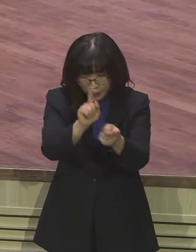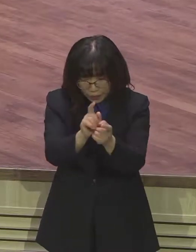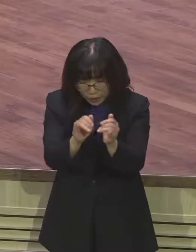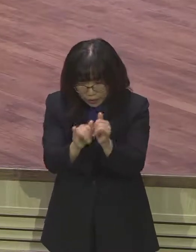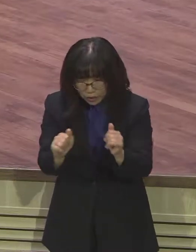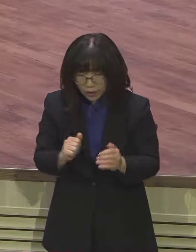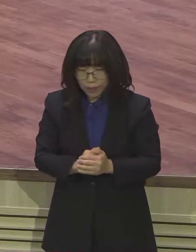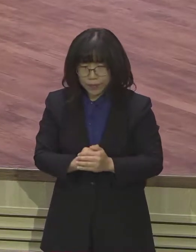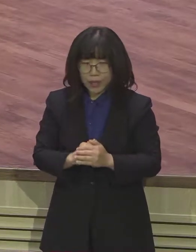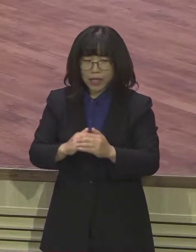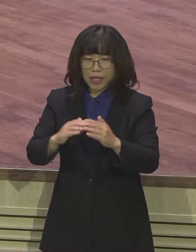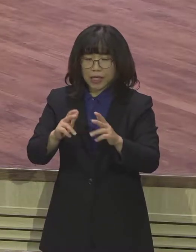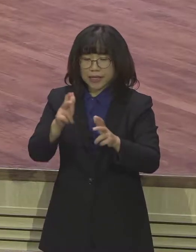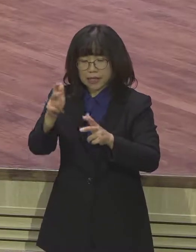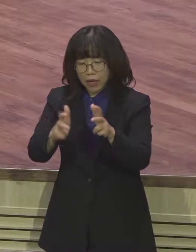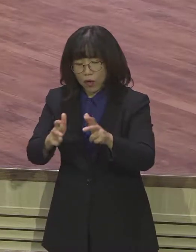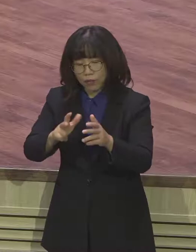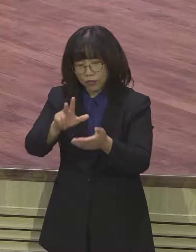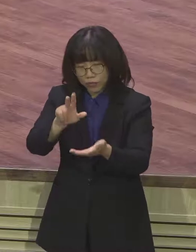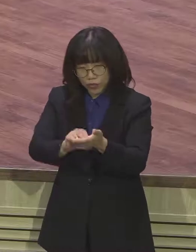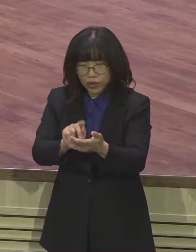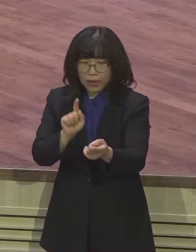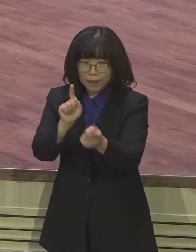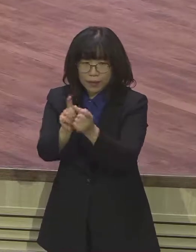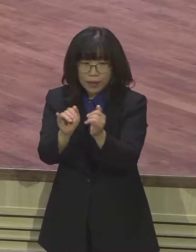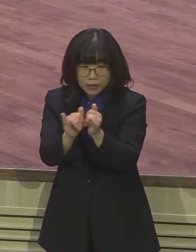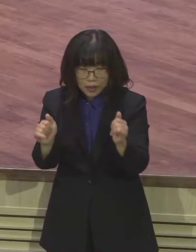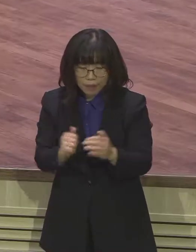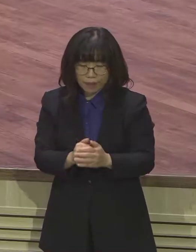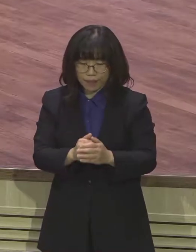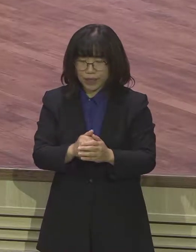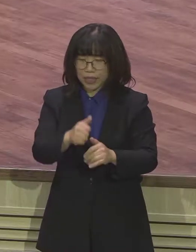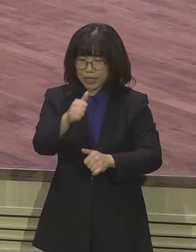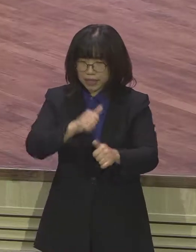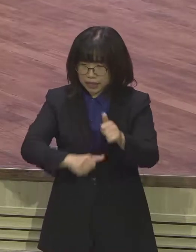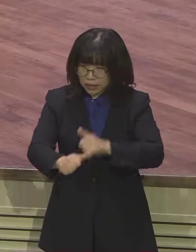성도님들도 많이 계십니다 내 후대가 무너지고 내 가정이 무너지고